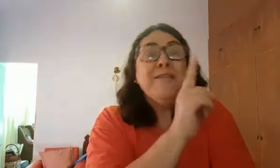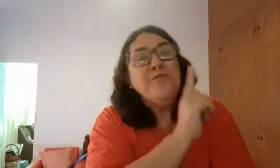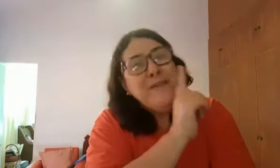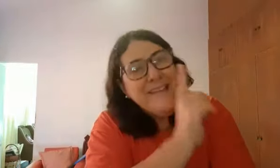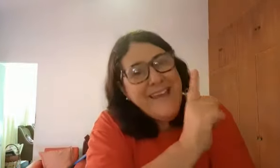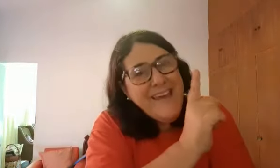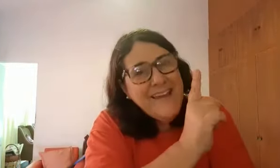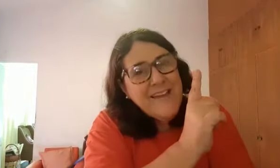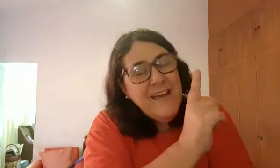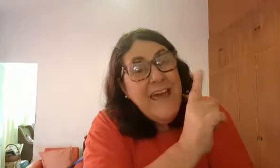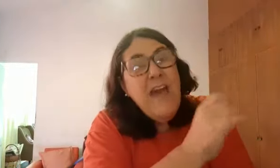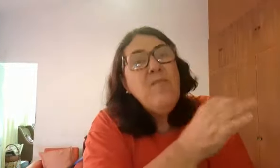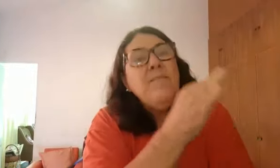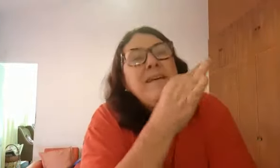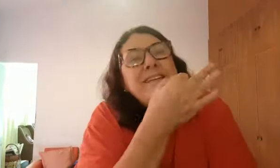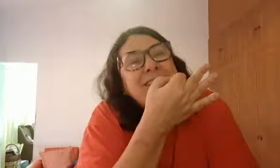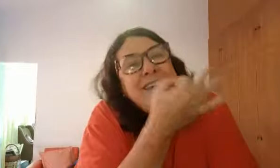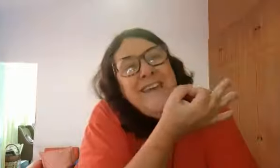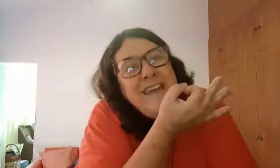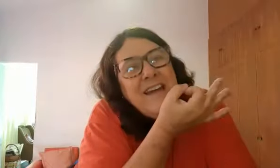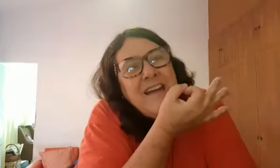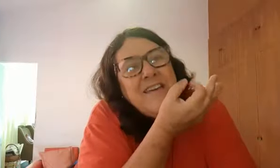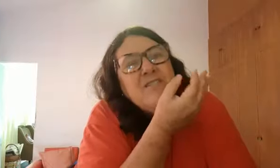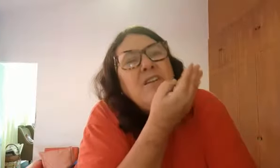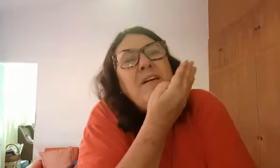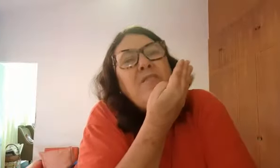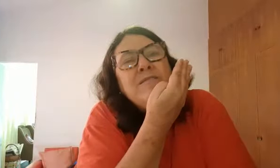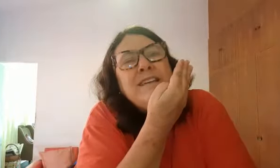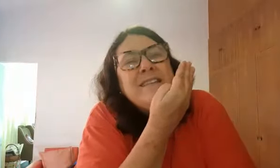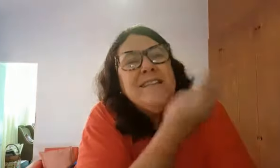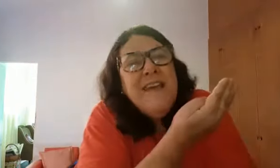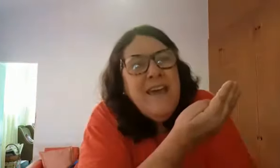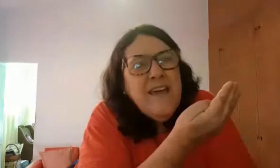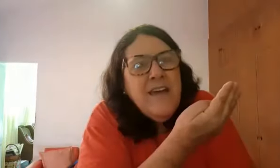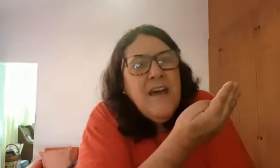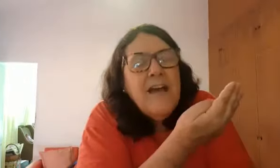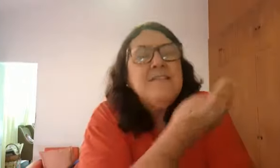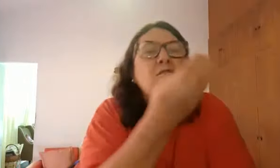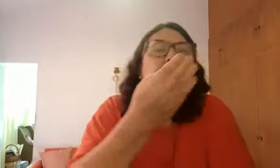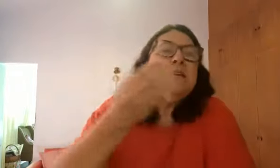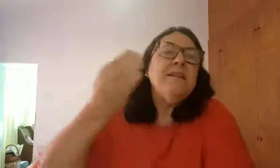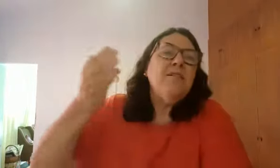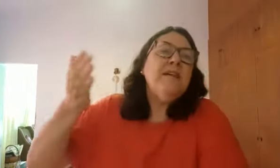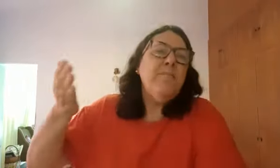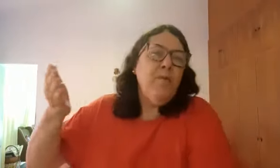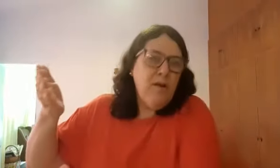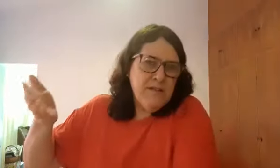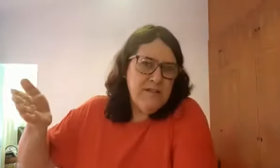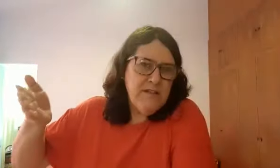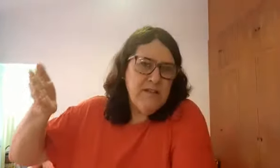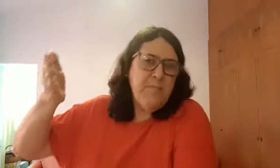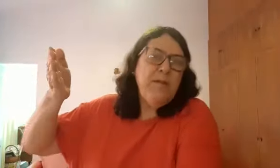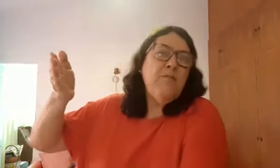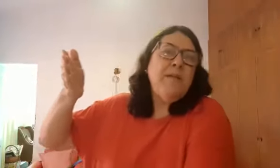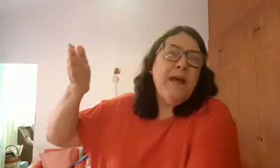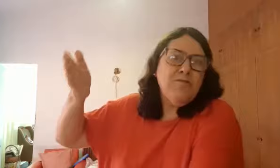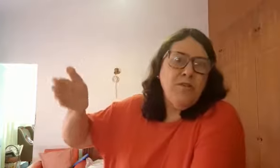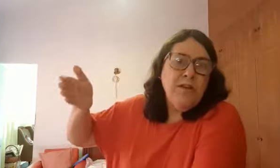a turma inteira. É uma mentira. Isso não vai acontecer. Assim como essas aulas remotas de disciplina obrigatória na